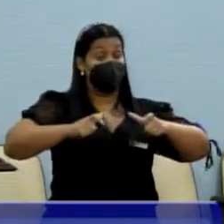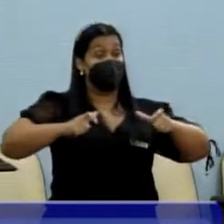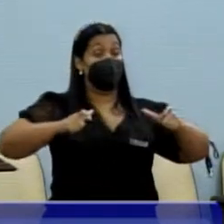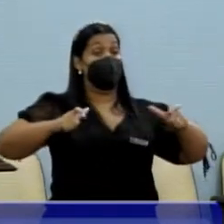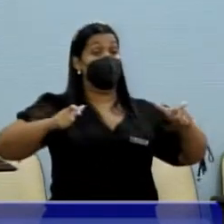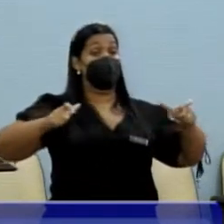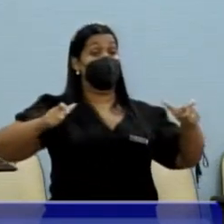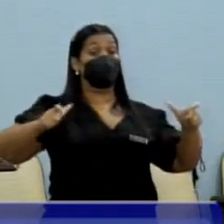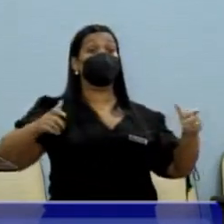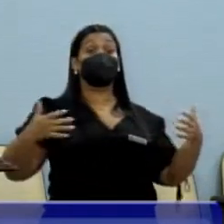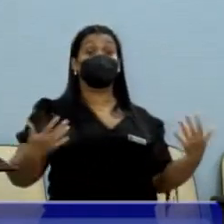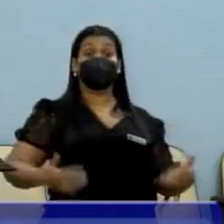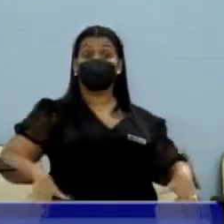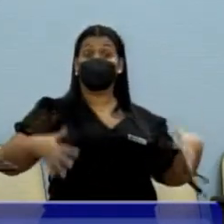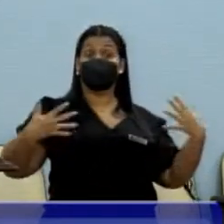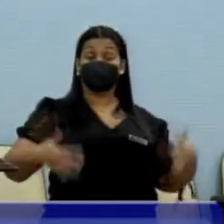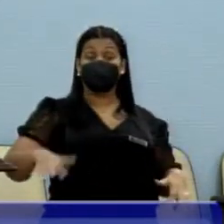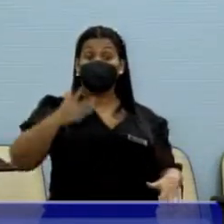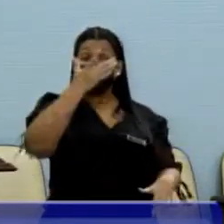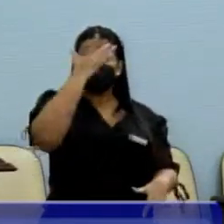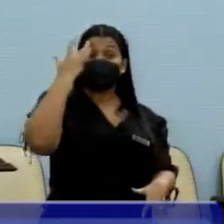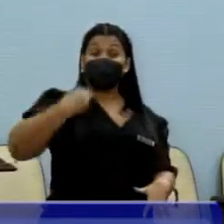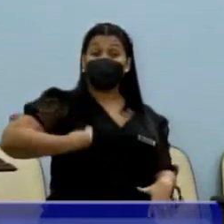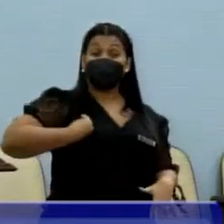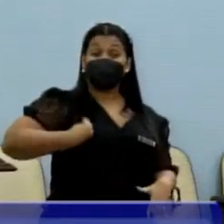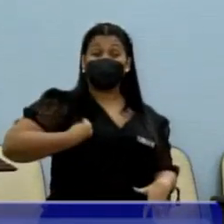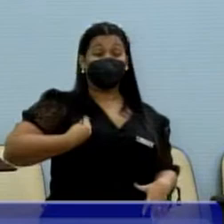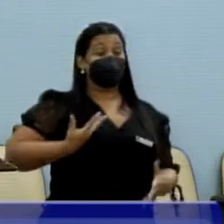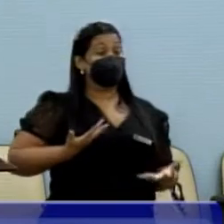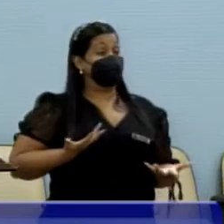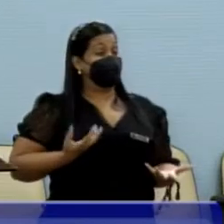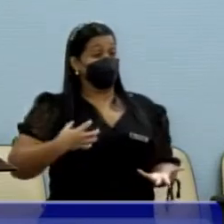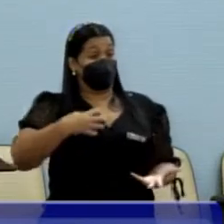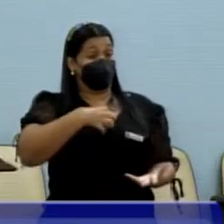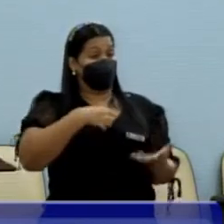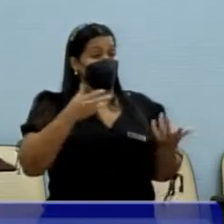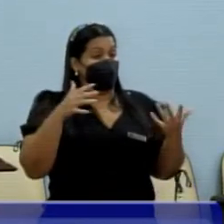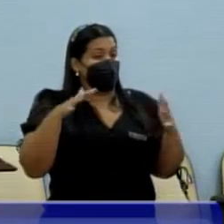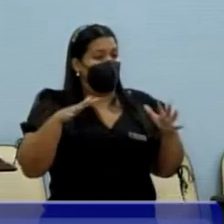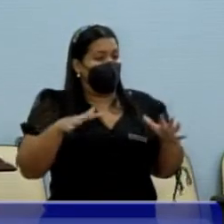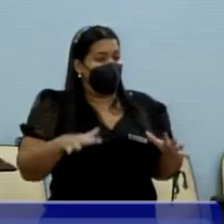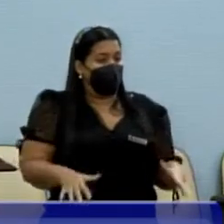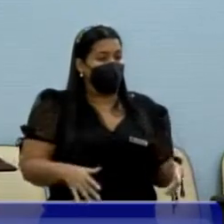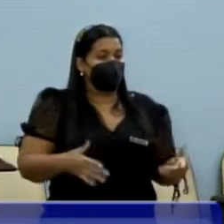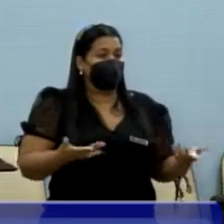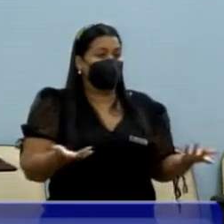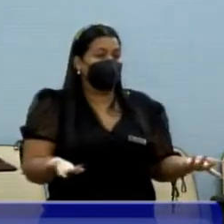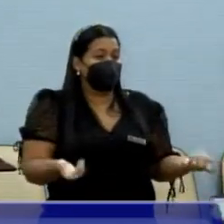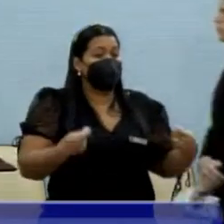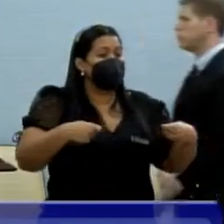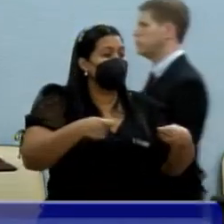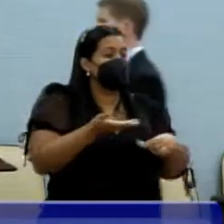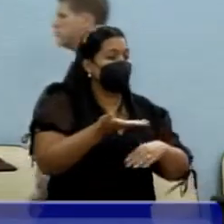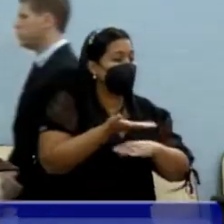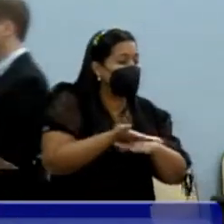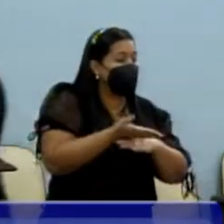em situações muito precárias, que depende da rua para sobreviver,